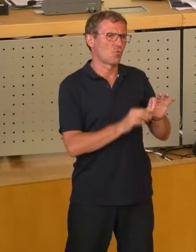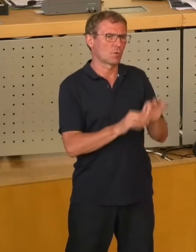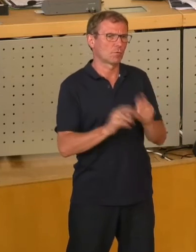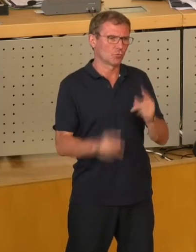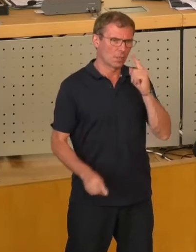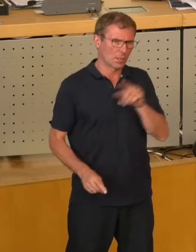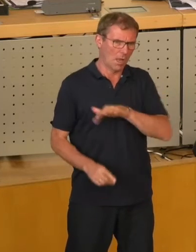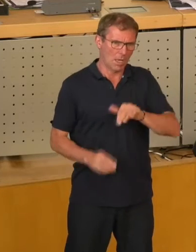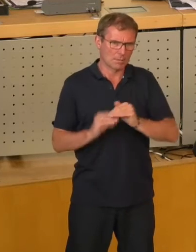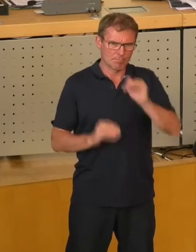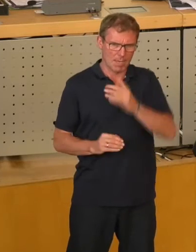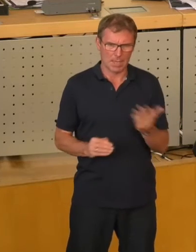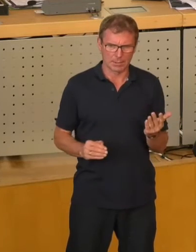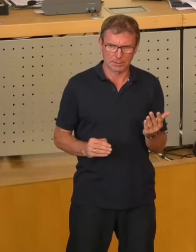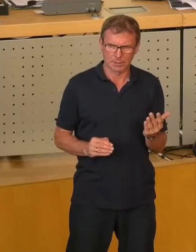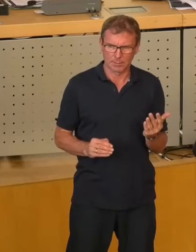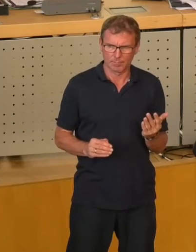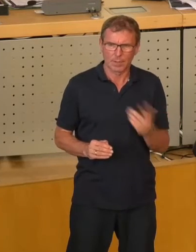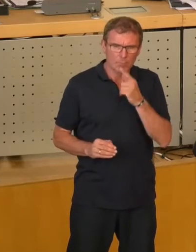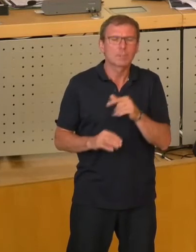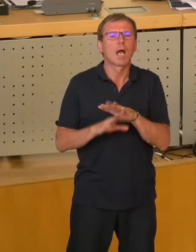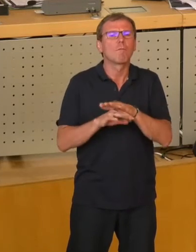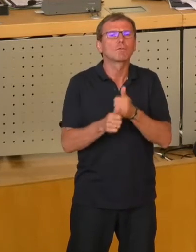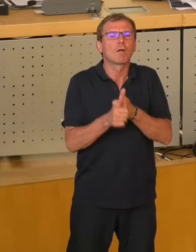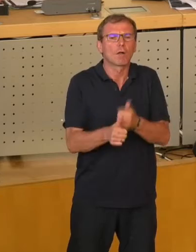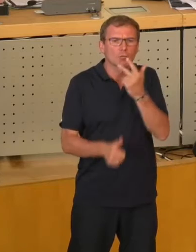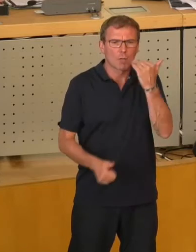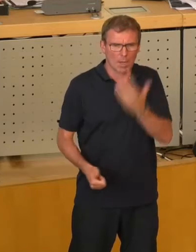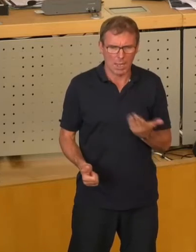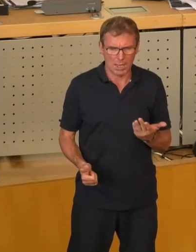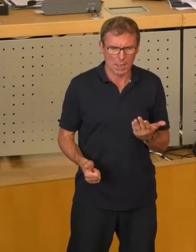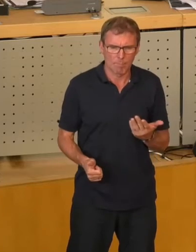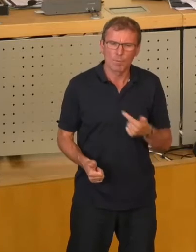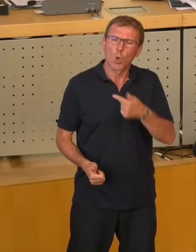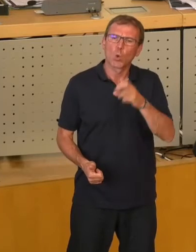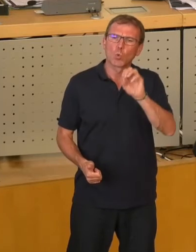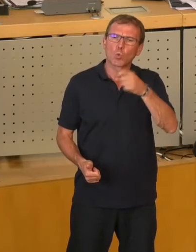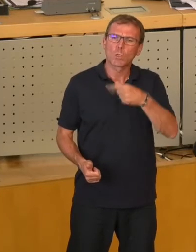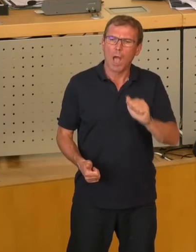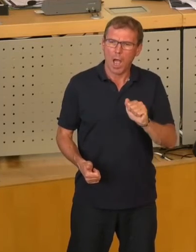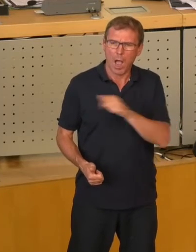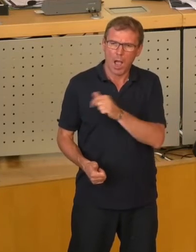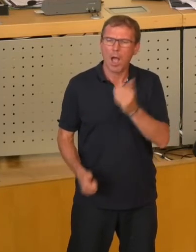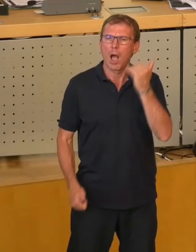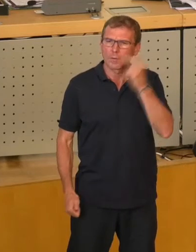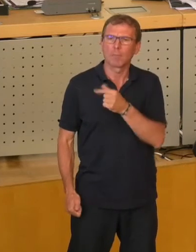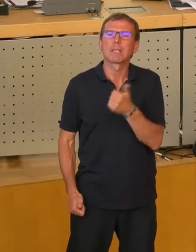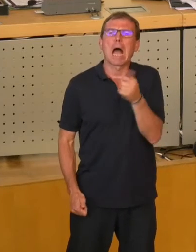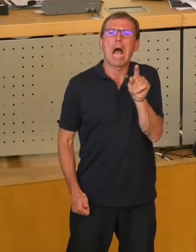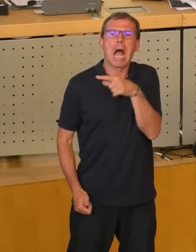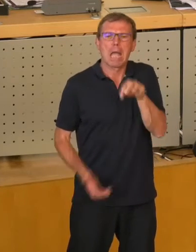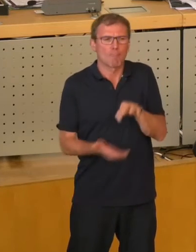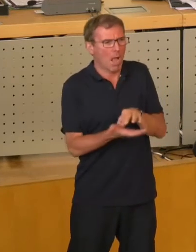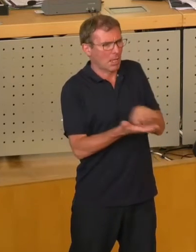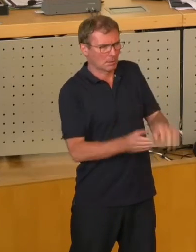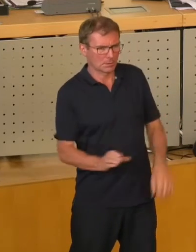Stadtratsmehrheit. Gucken wir uns mal die wirtschaftlichen Folgen an. Die Tüger hat damals eine Einmalzahlung